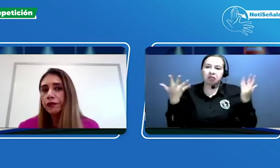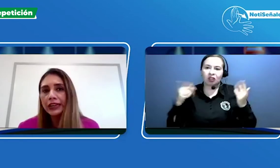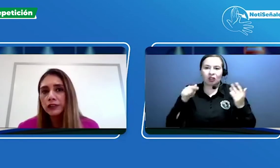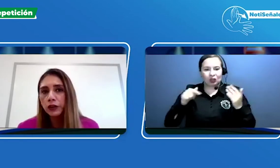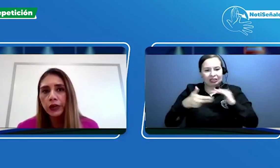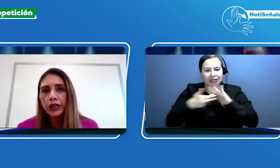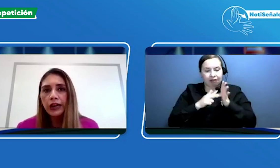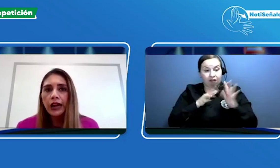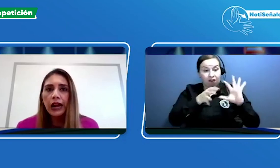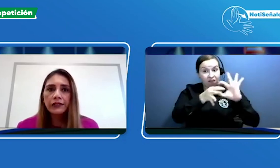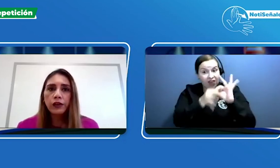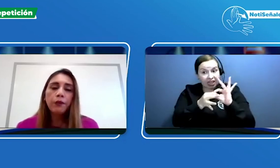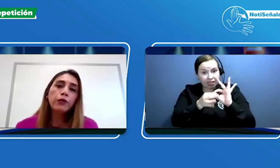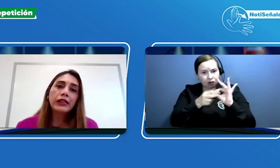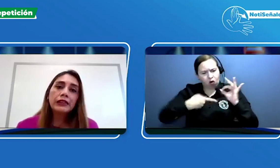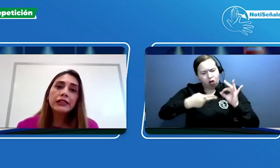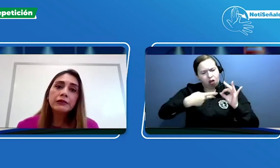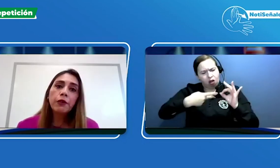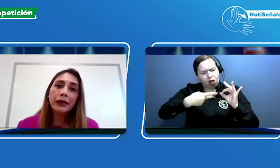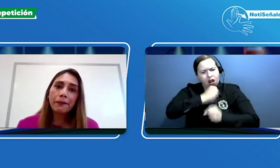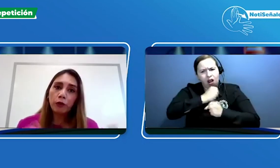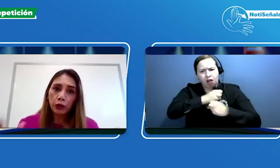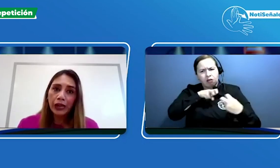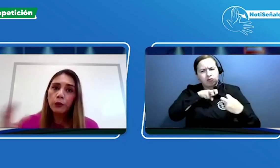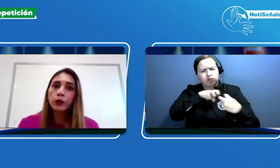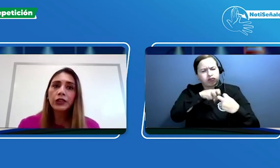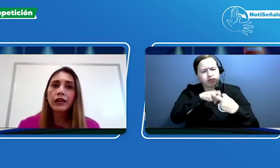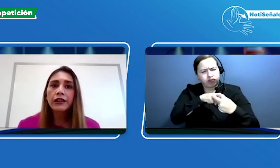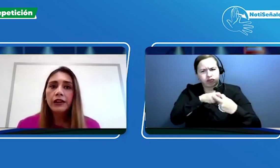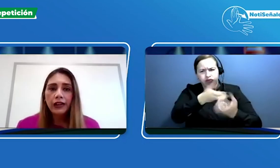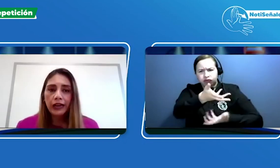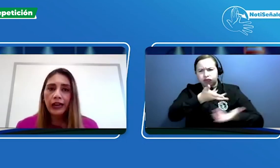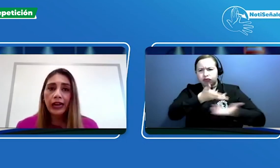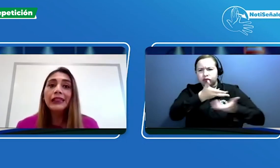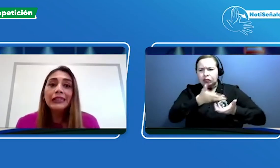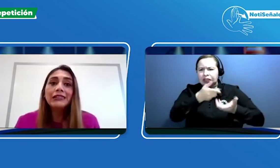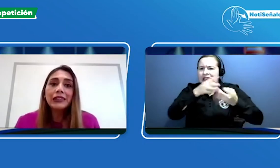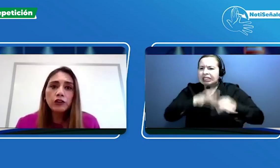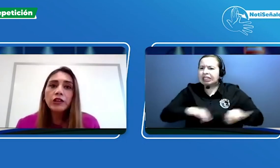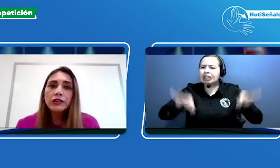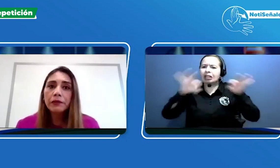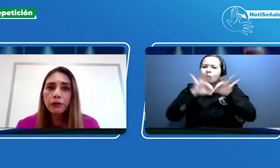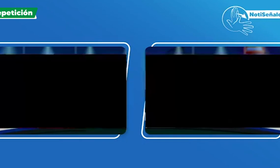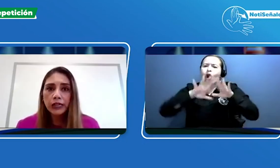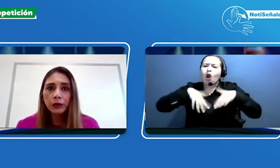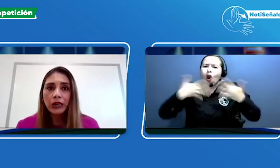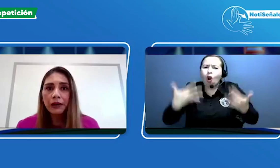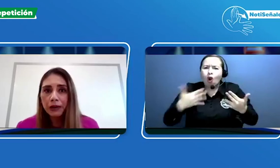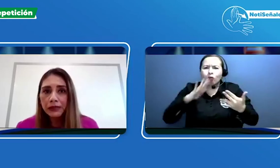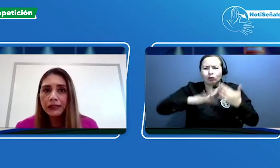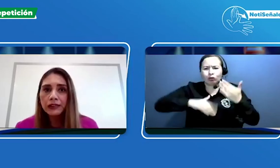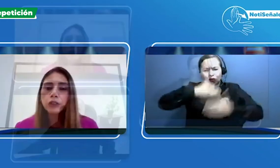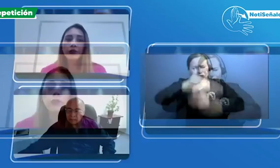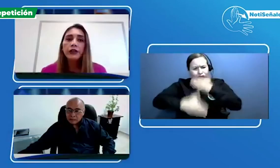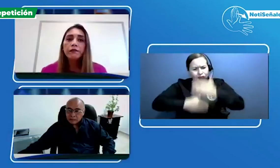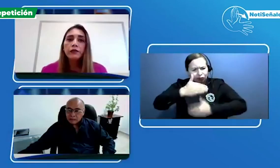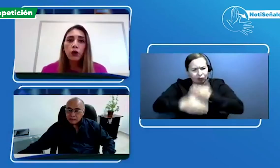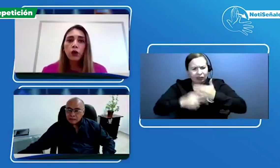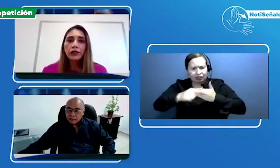FENASCOL ha sido importantísima para poder abordar el diseño de este proyecto y la implementación. Hoy